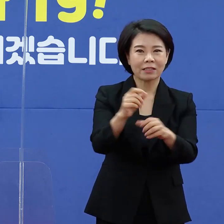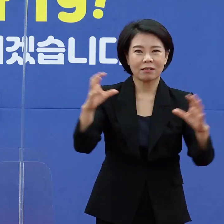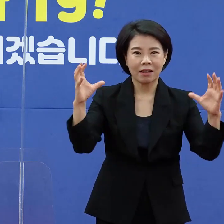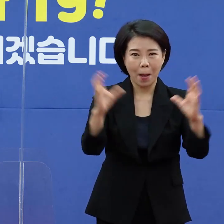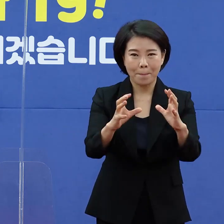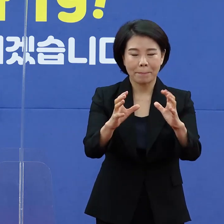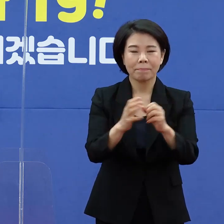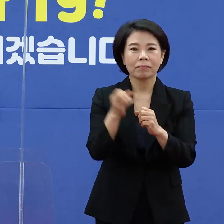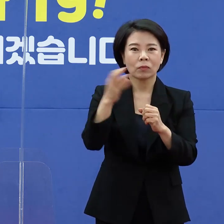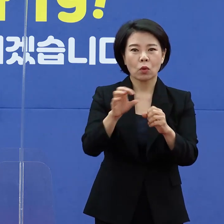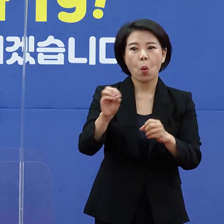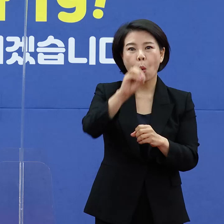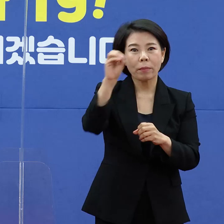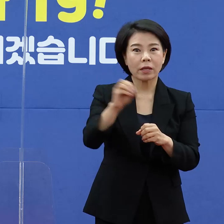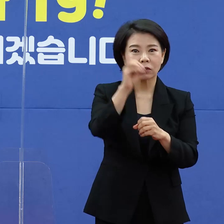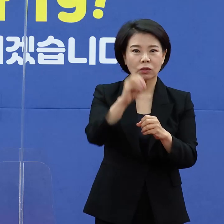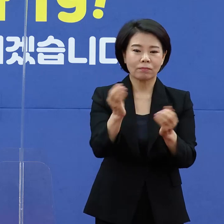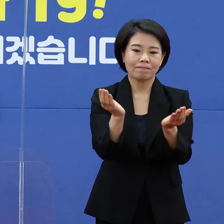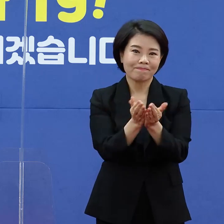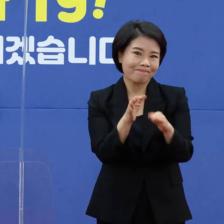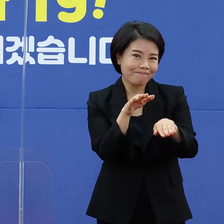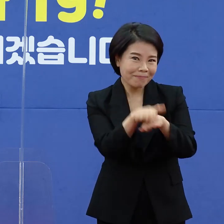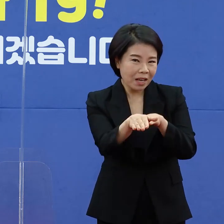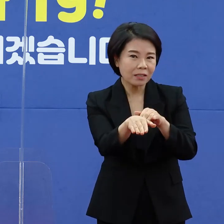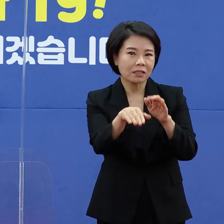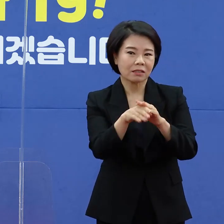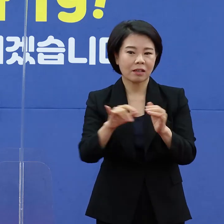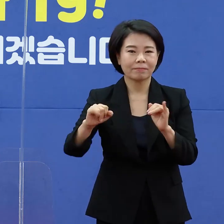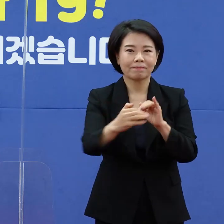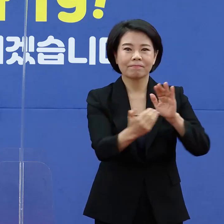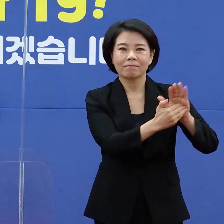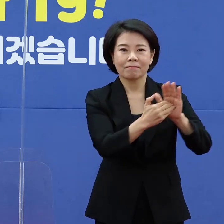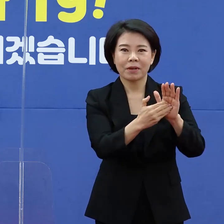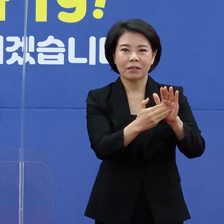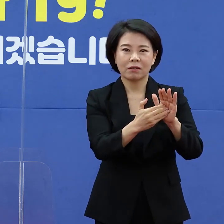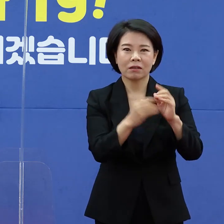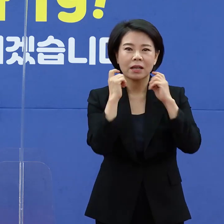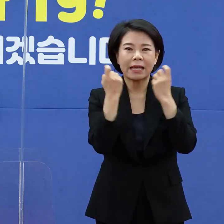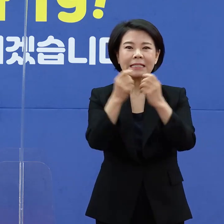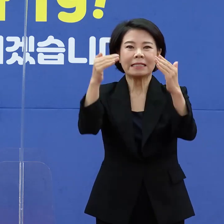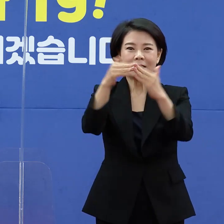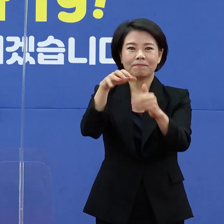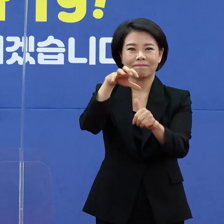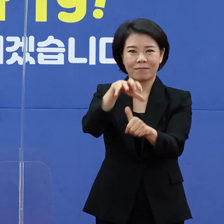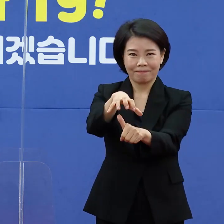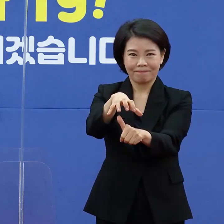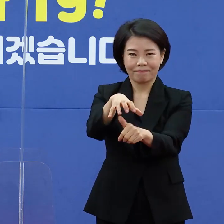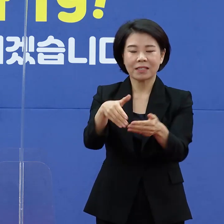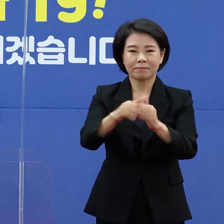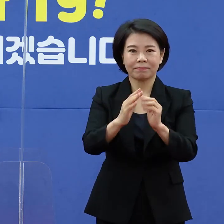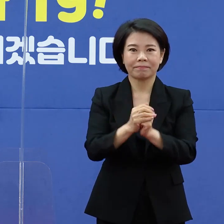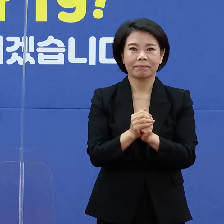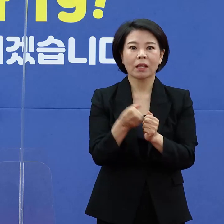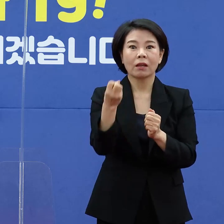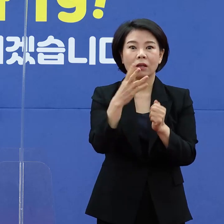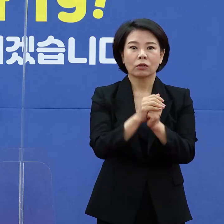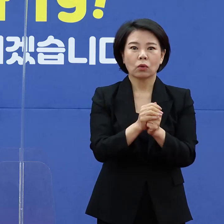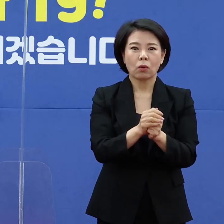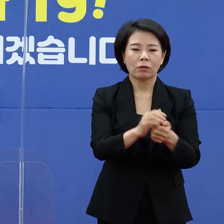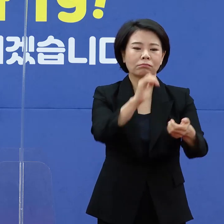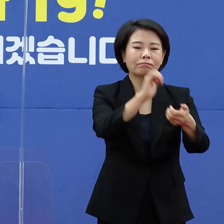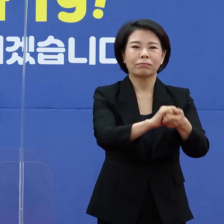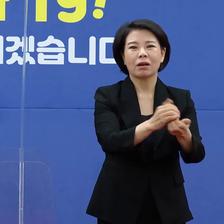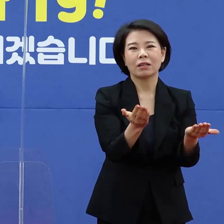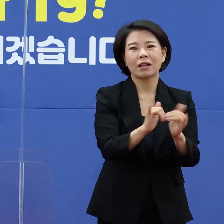바탕으로 한 오미크론 맞춤형 방역재택치료체계를 구축합니다. 이는 한정된